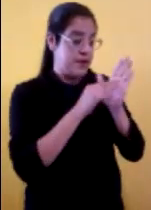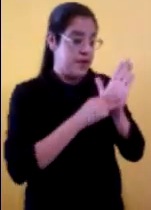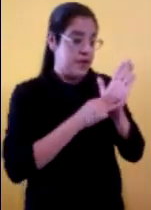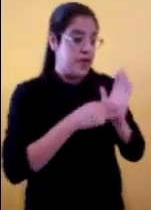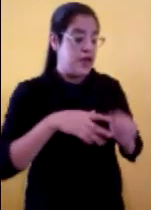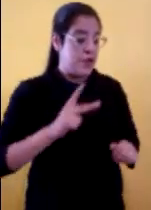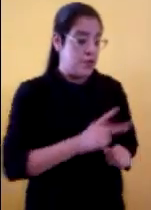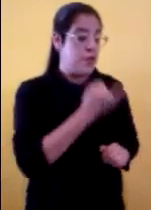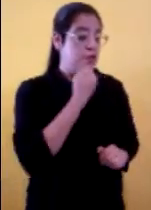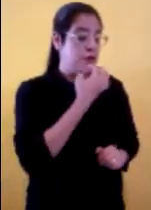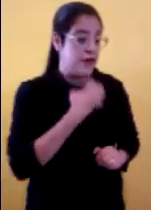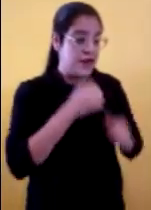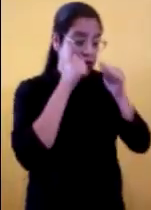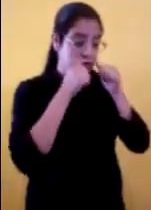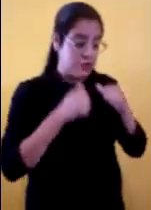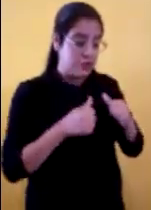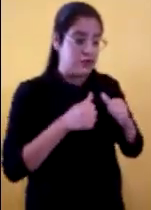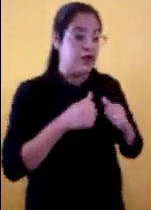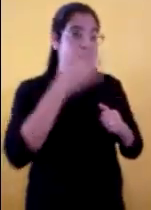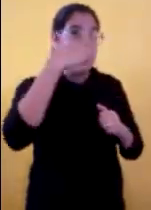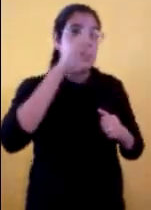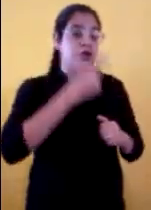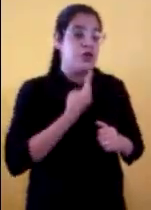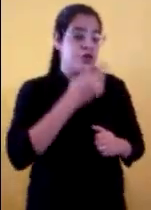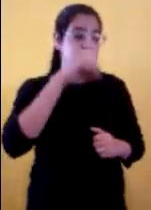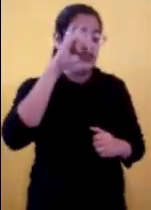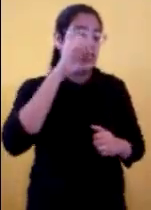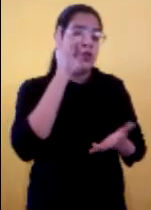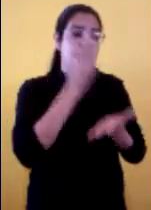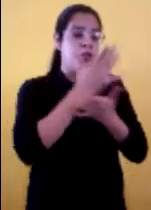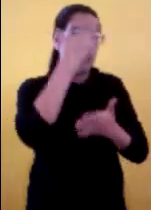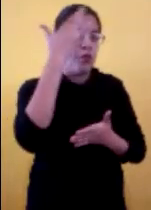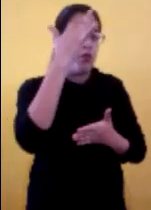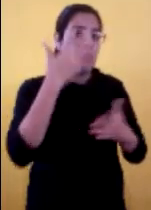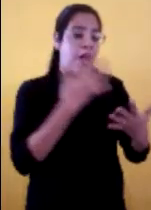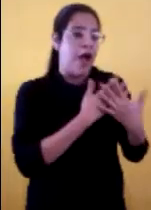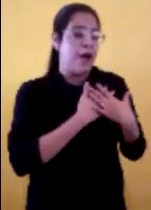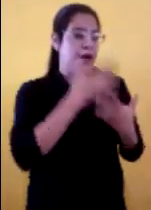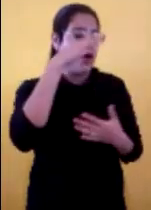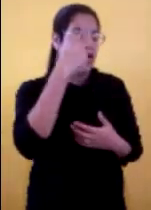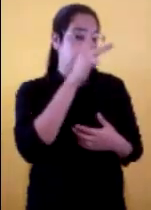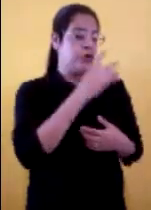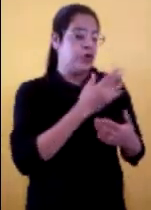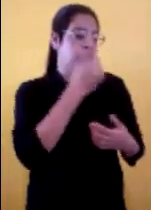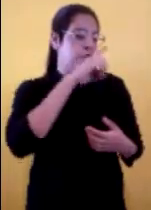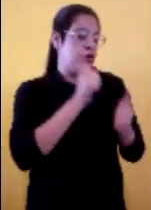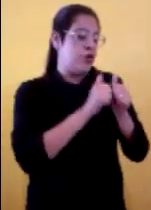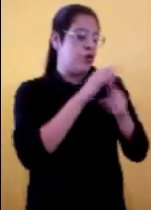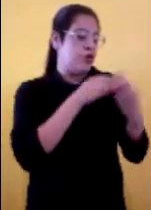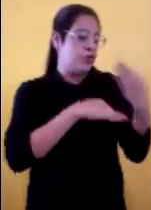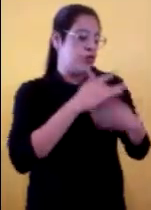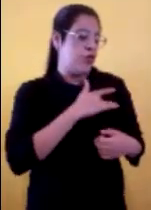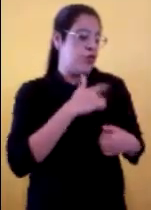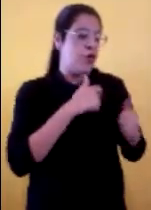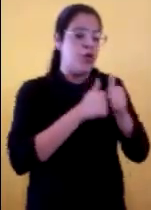el primero es, escuche a Israel, el Señor nuestro Dios es el único Señor. Amarás al Señor tu